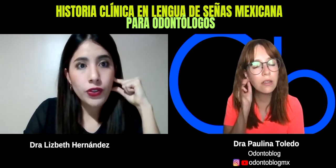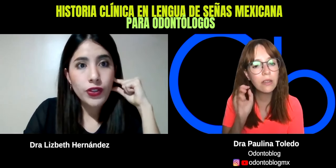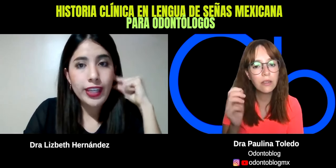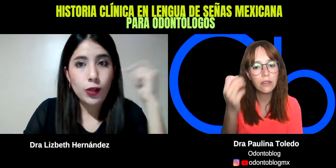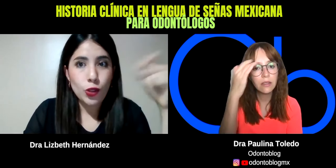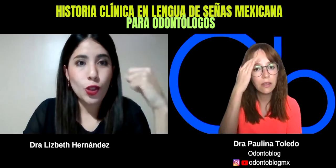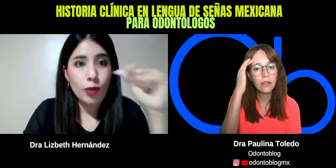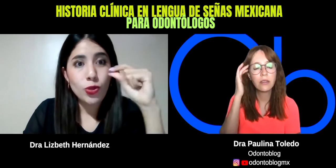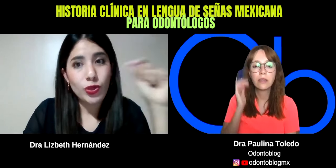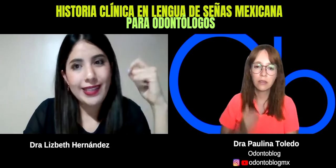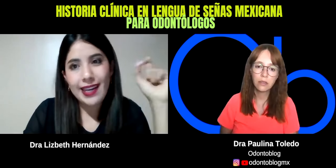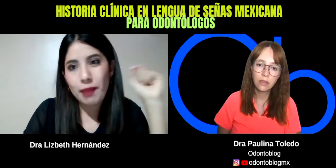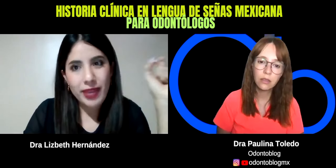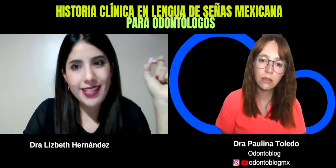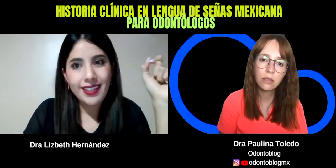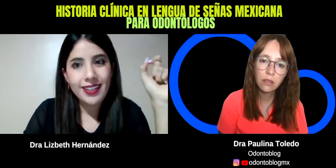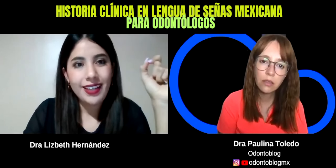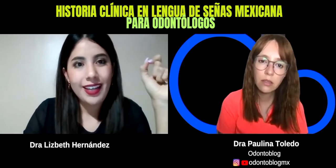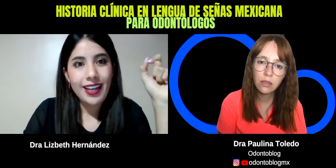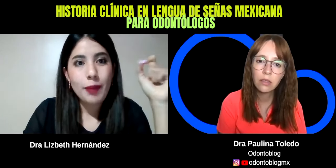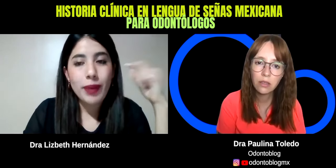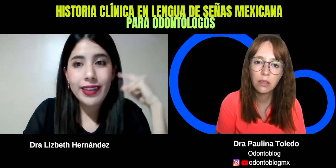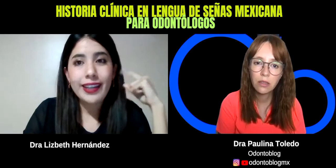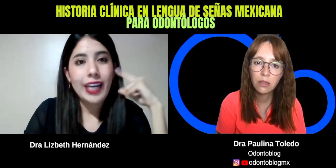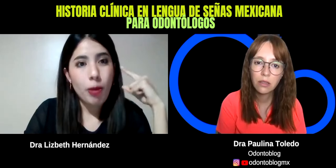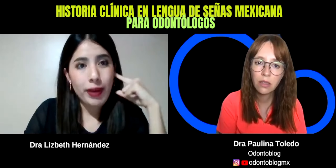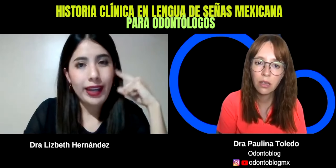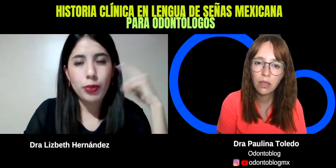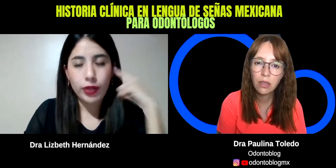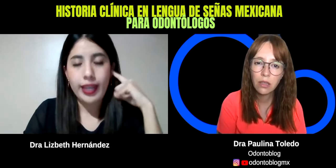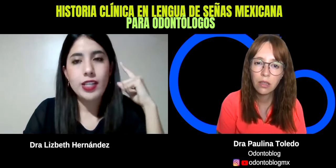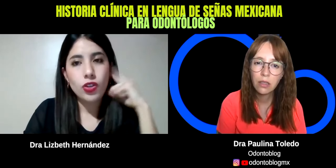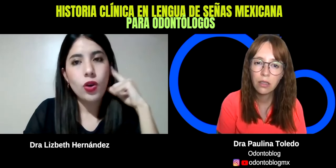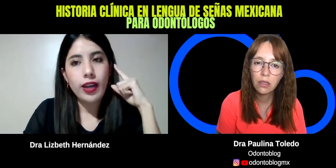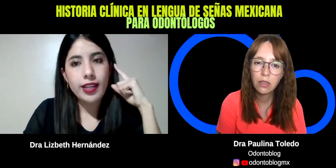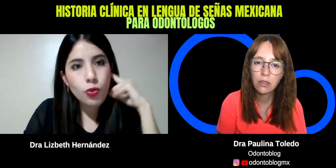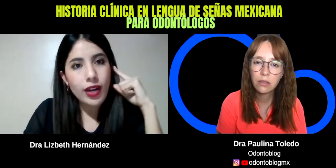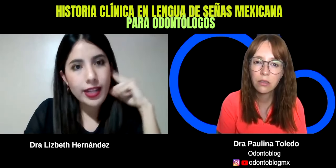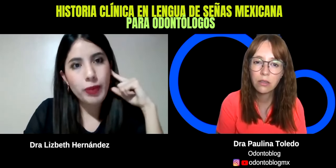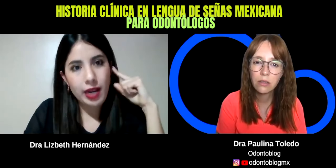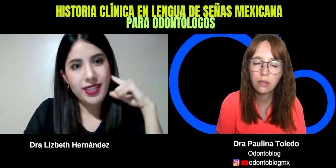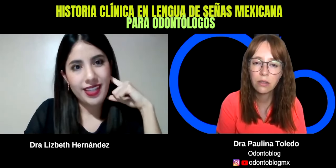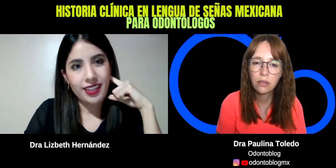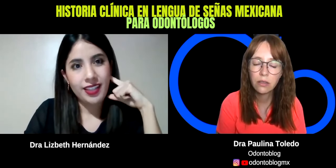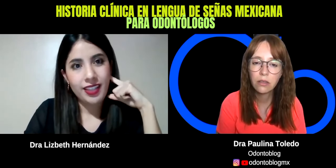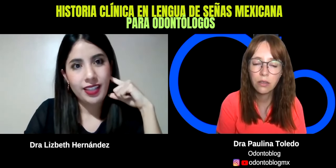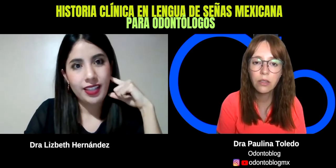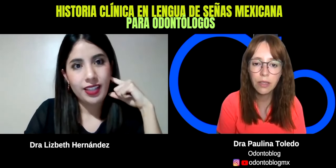y nosotros vamos a utilizar la pieza, pedirle que lo apague, porque eso es molesto para el paciente. Ok.